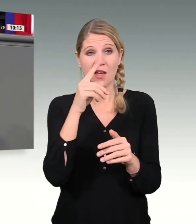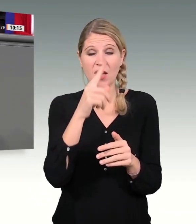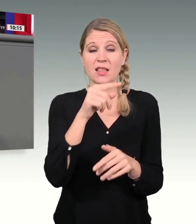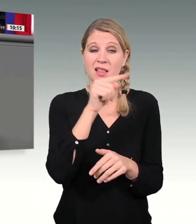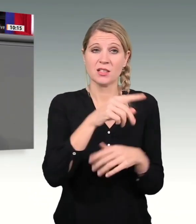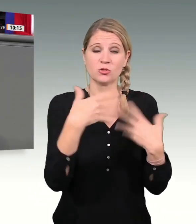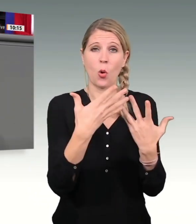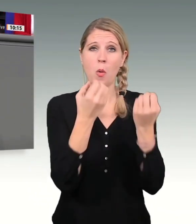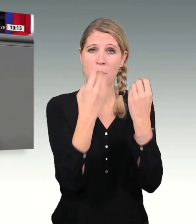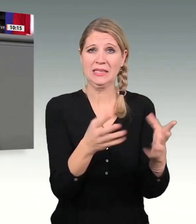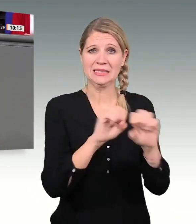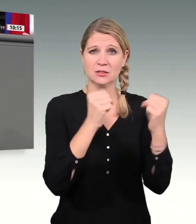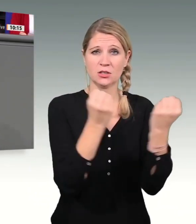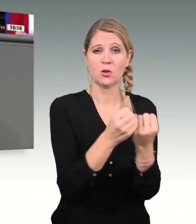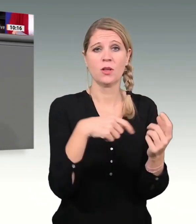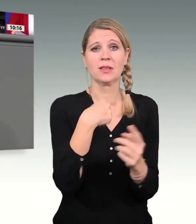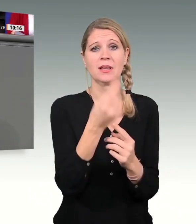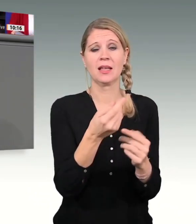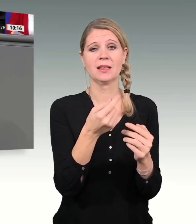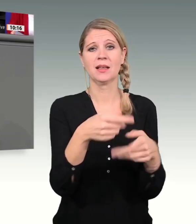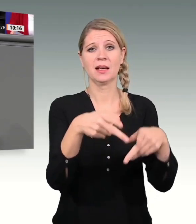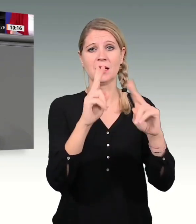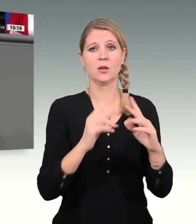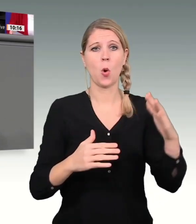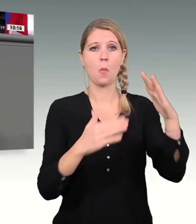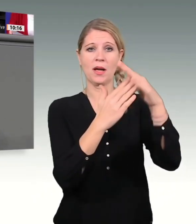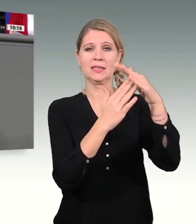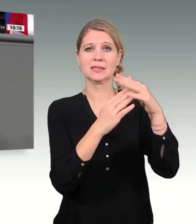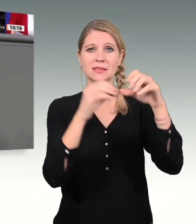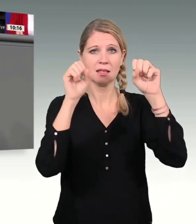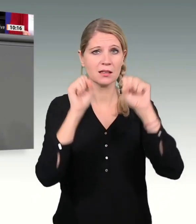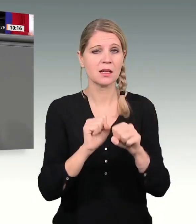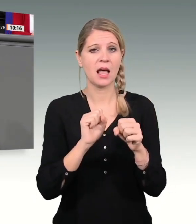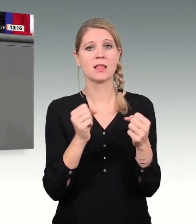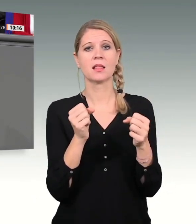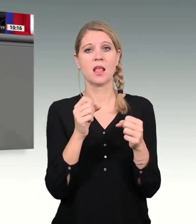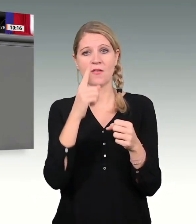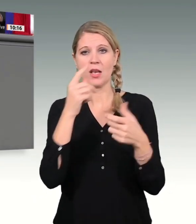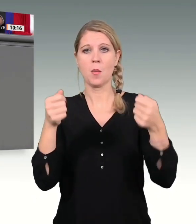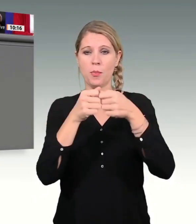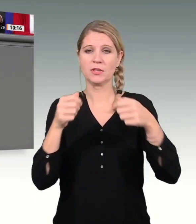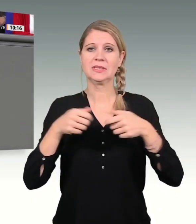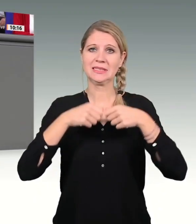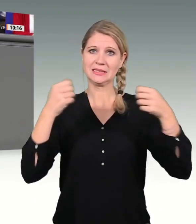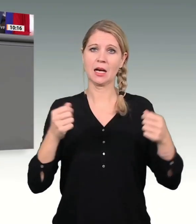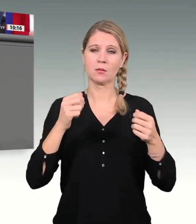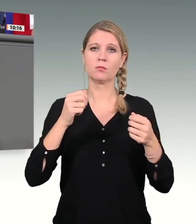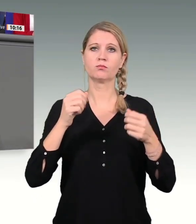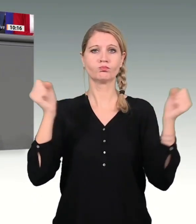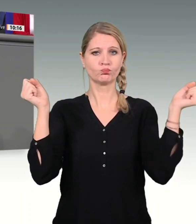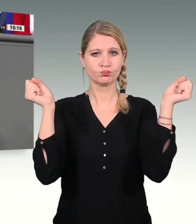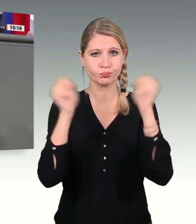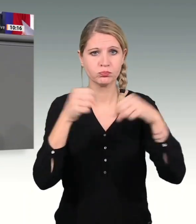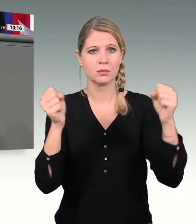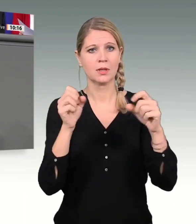aufgrund des Beschlusses der Mehrheit der Mitglieder des Bundestages überschritten werden. Klarer Fall. Nun waren aber die Mittel ausreichend für dieses